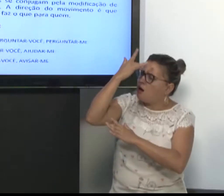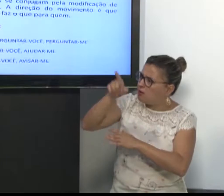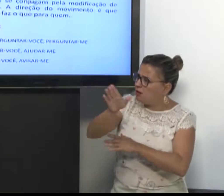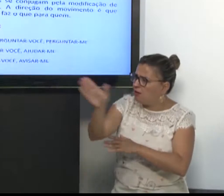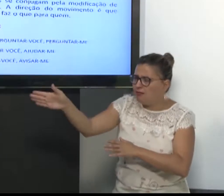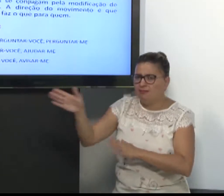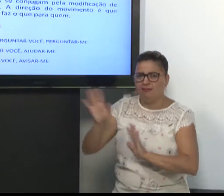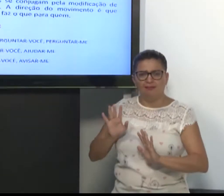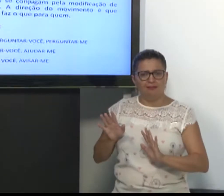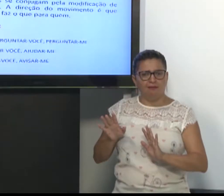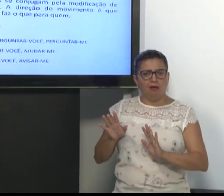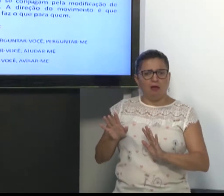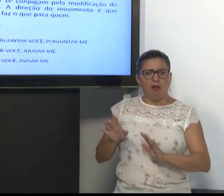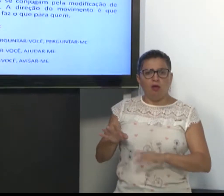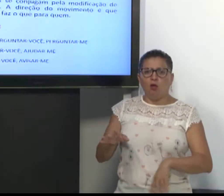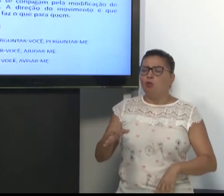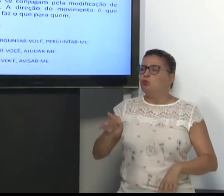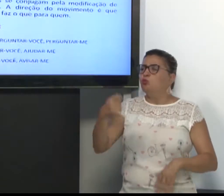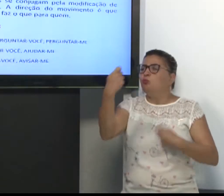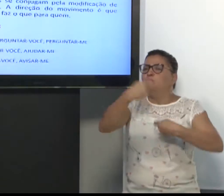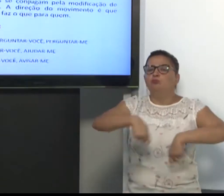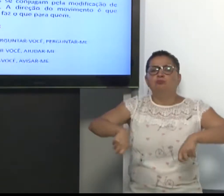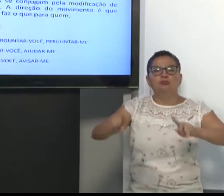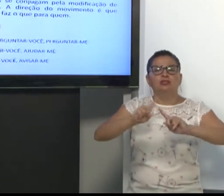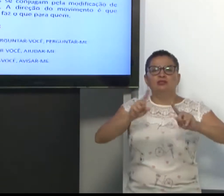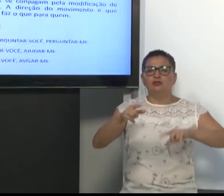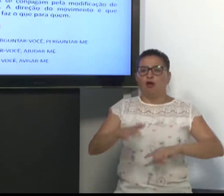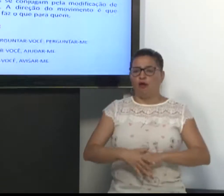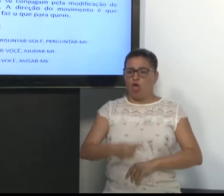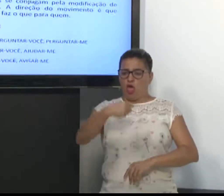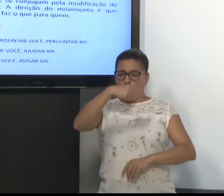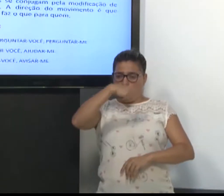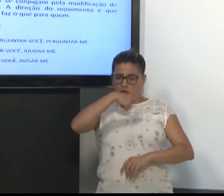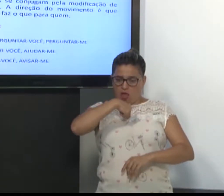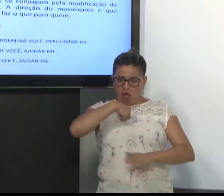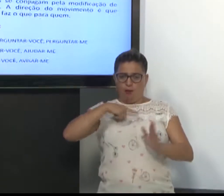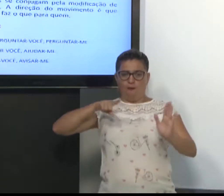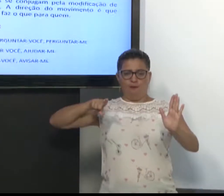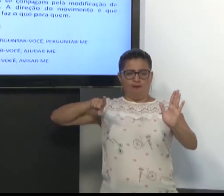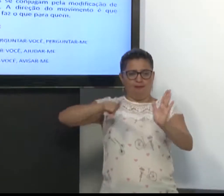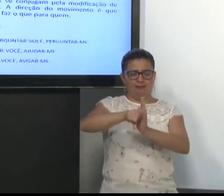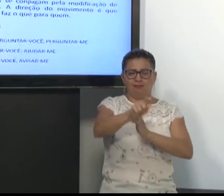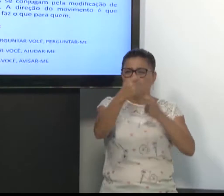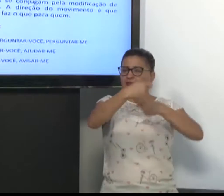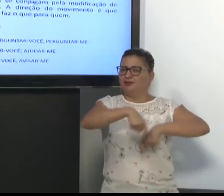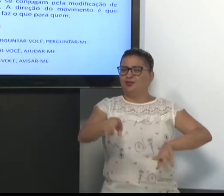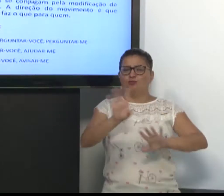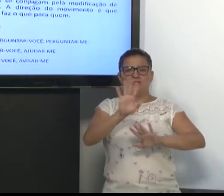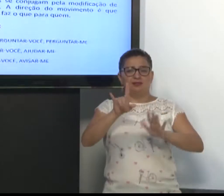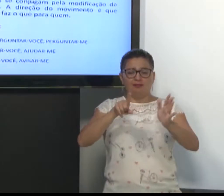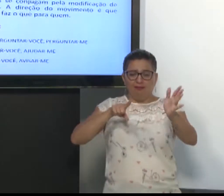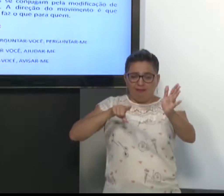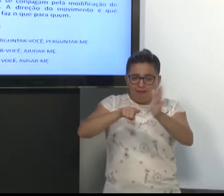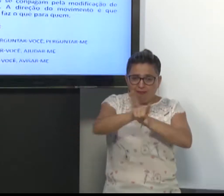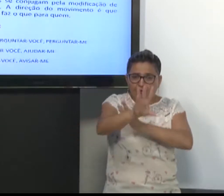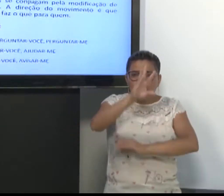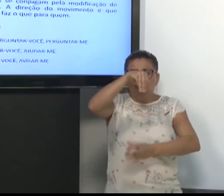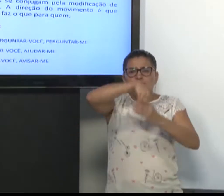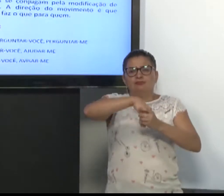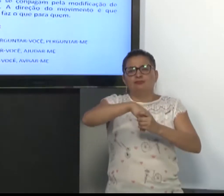Pergunto a outra pessoa. Você também vai? Então, não há necessidade de falar. Eu pergunto para fulano.